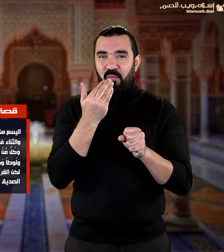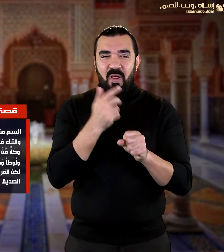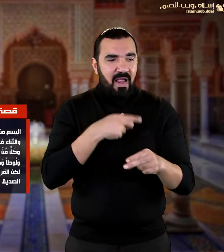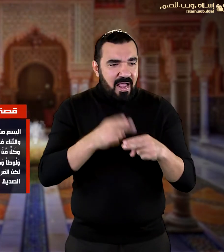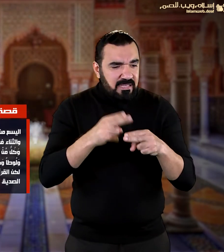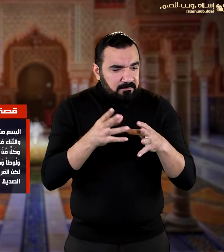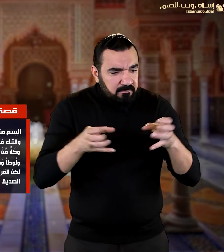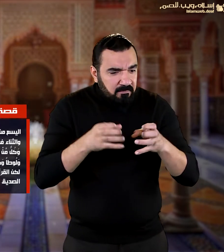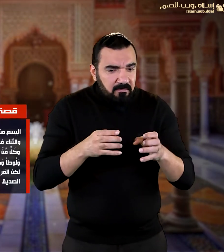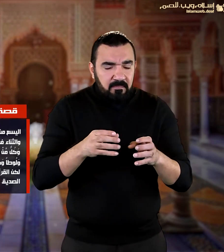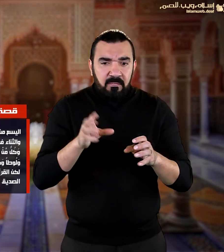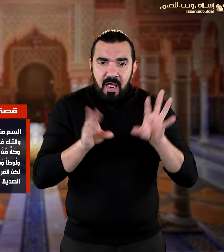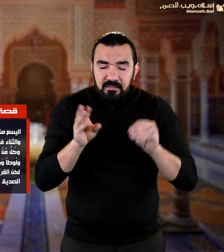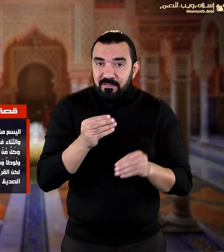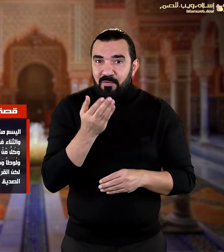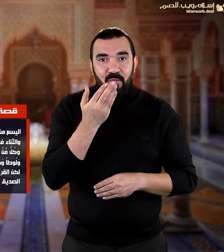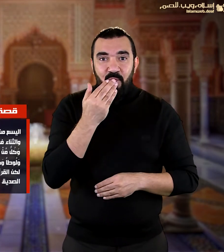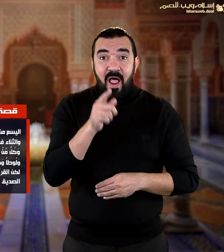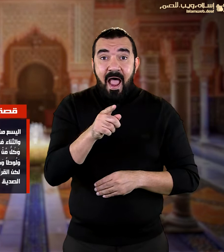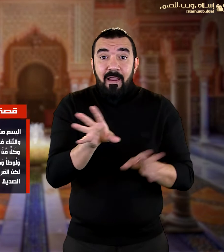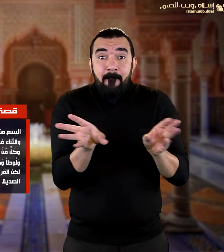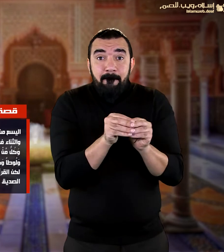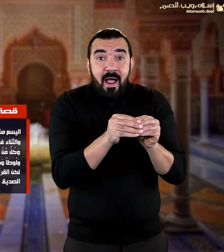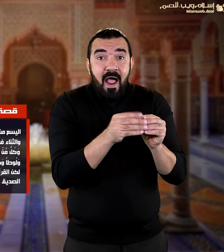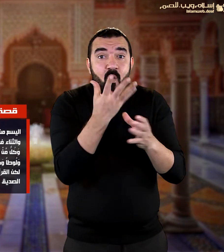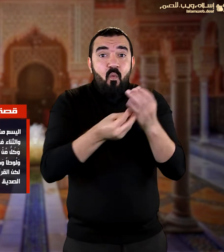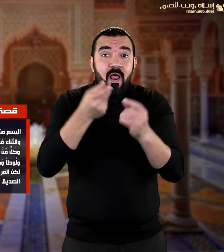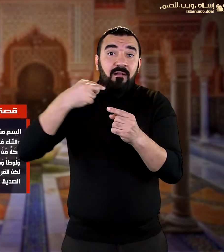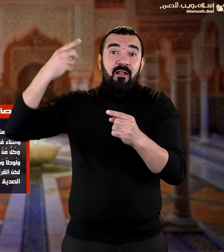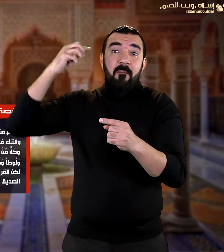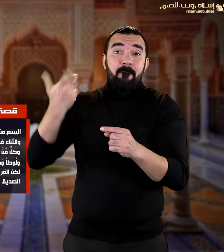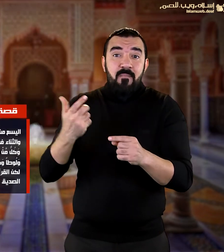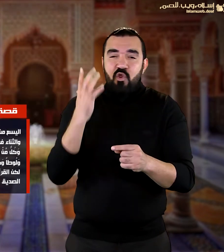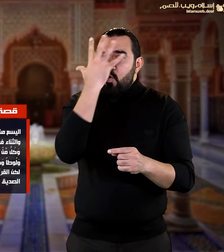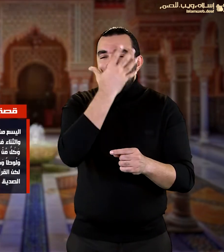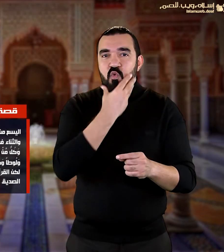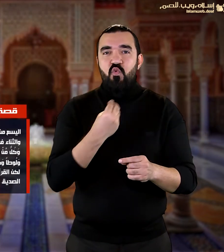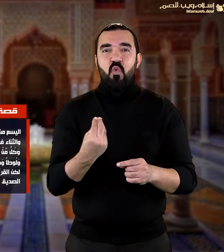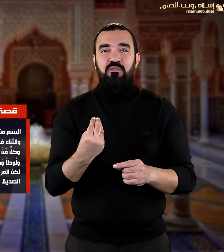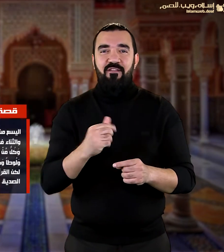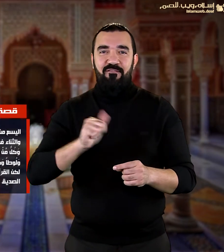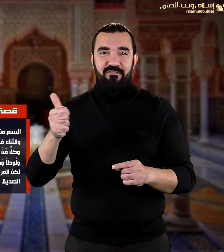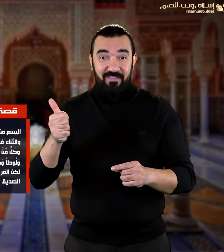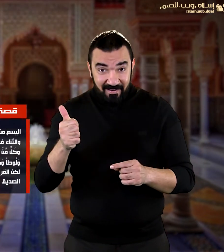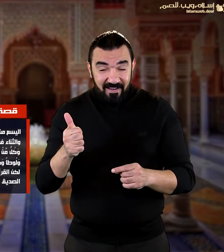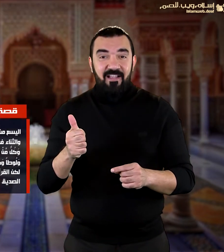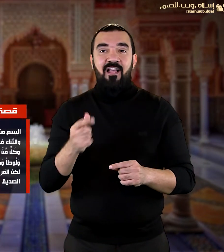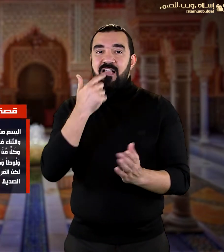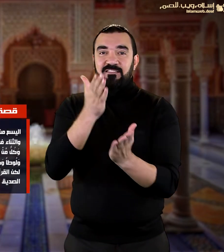أنه من سلالة يوسف الصديق عليه السلام وهو من أنبياء بني إسرائيل